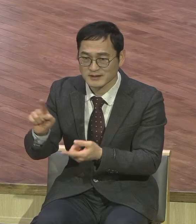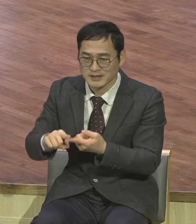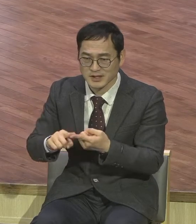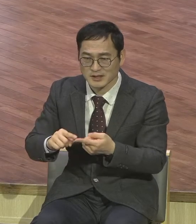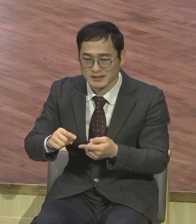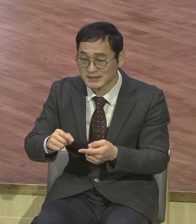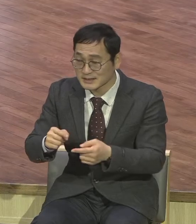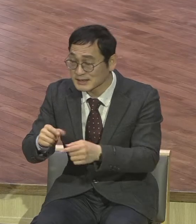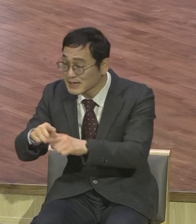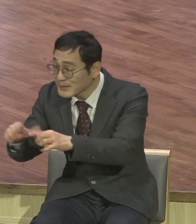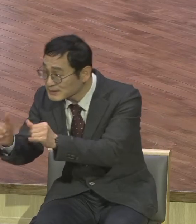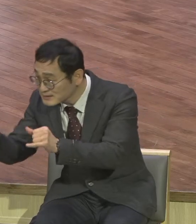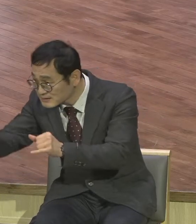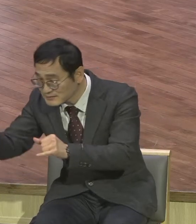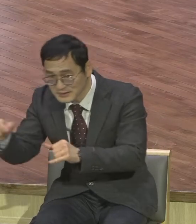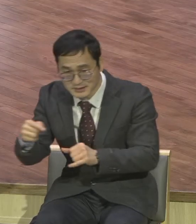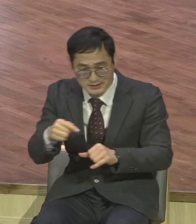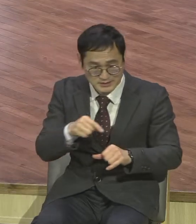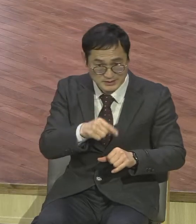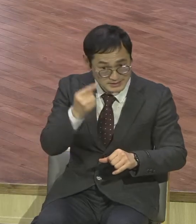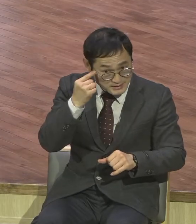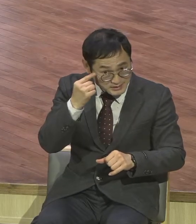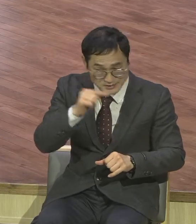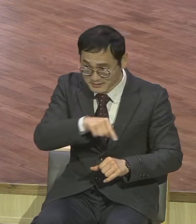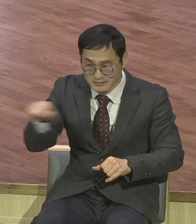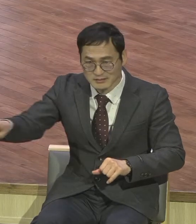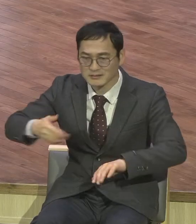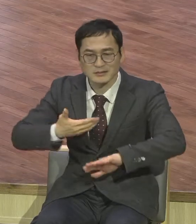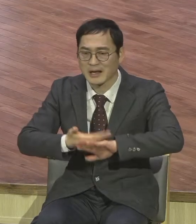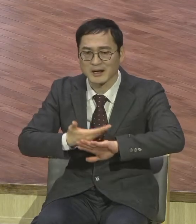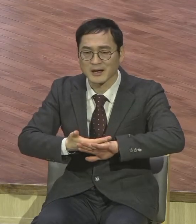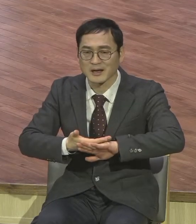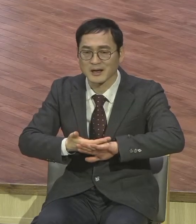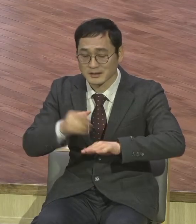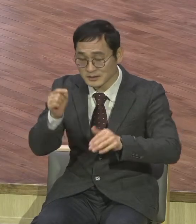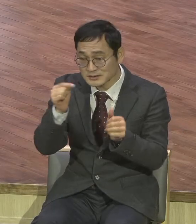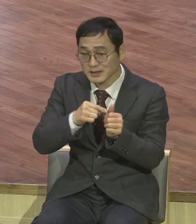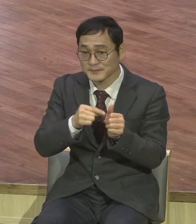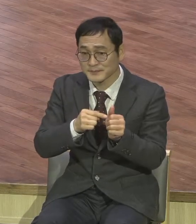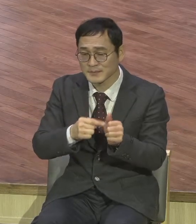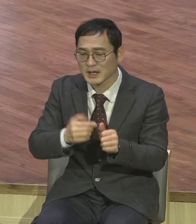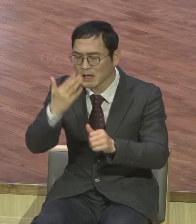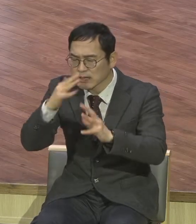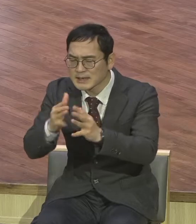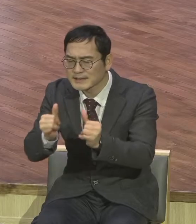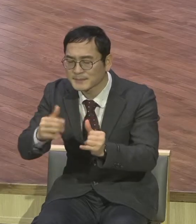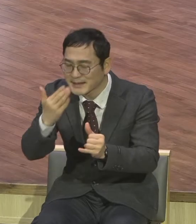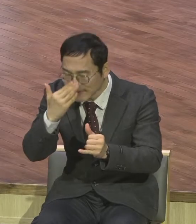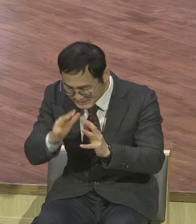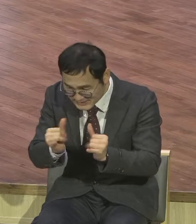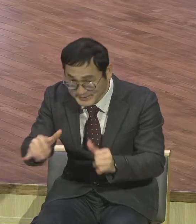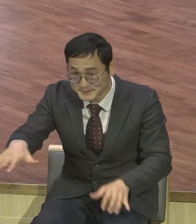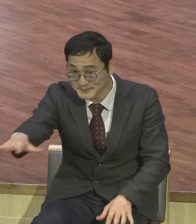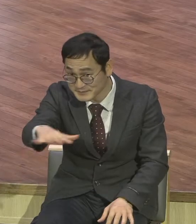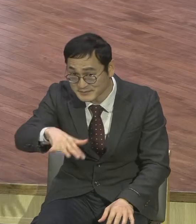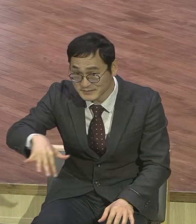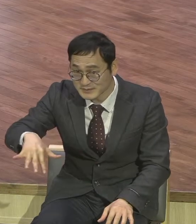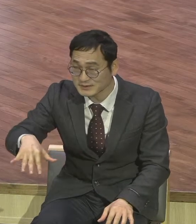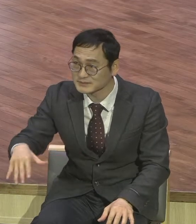세례요한이 가졌던 메시아관은요 그 당시에 가졌던 유대인들의 다른 유대인들의 가졌던 메시아관과 그